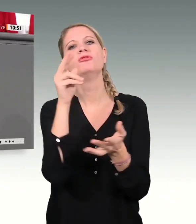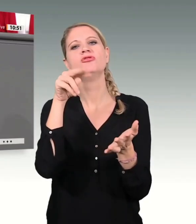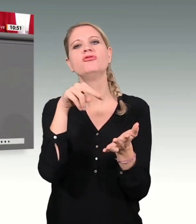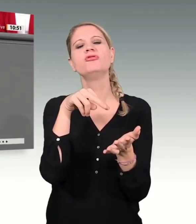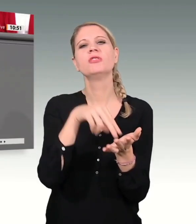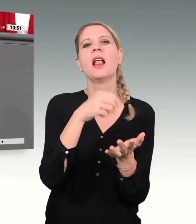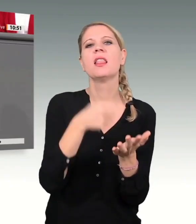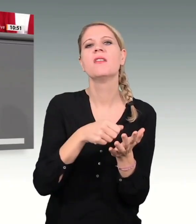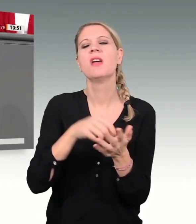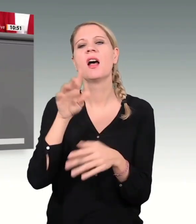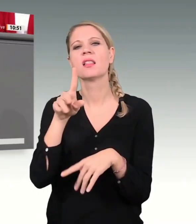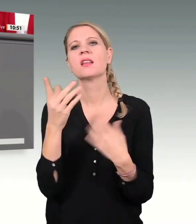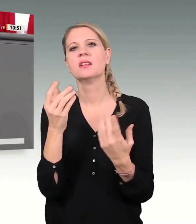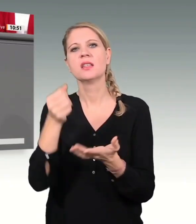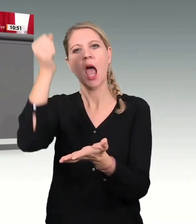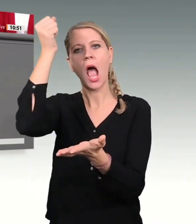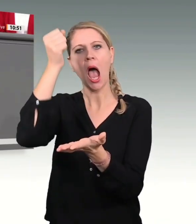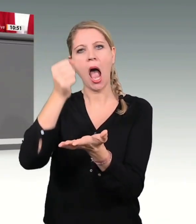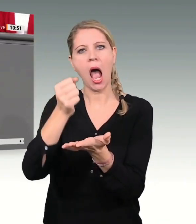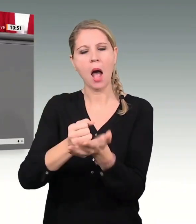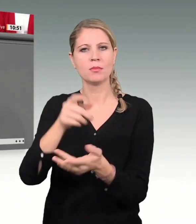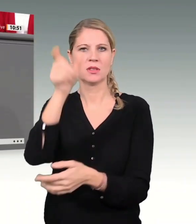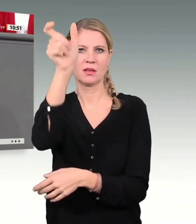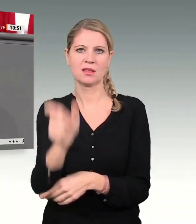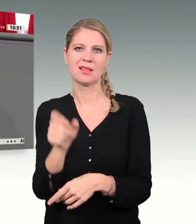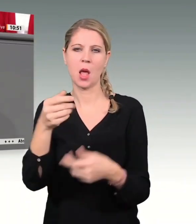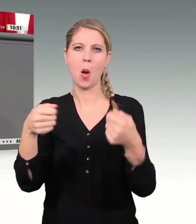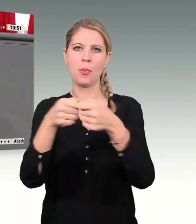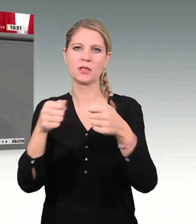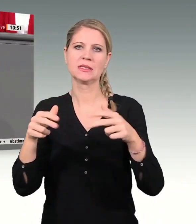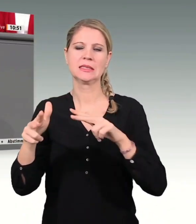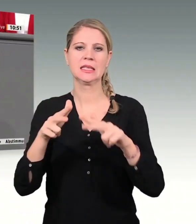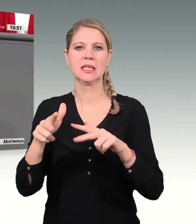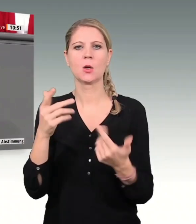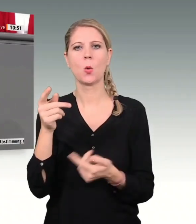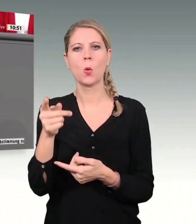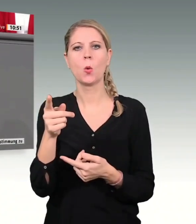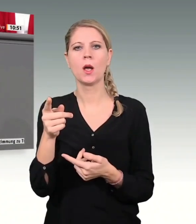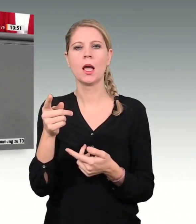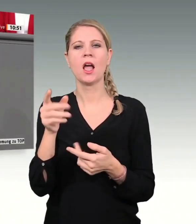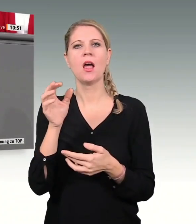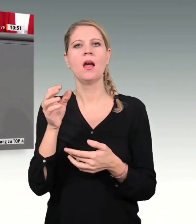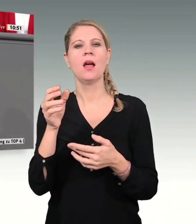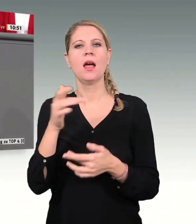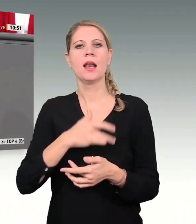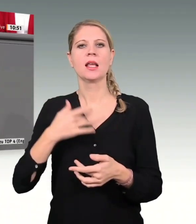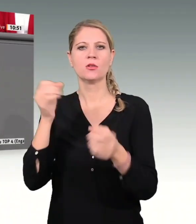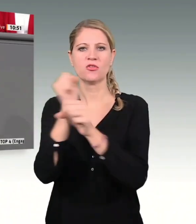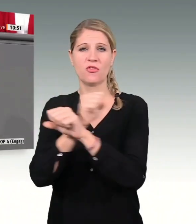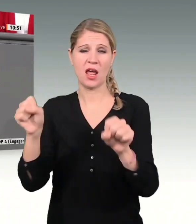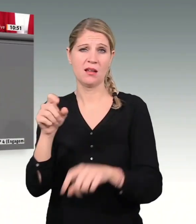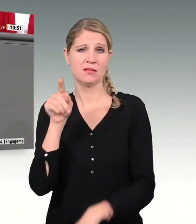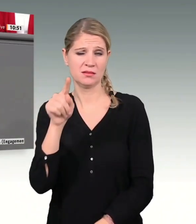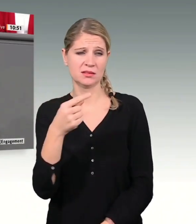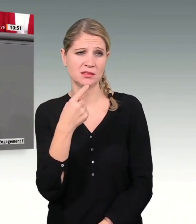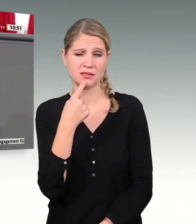Beauftragten der Bundesregierung für Religionsfreiheit. Sie werfen der Ampelkoalition vor, dieses Amt abschaffen